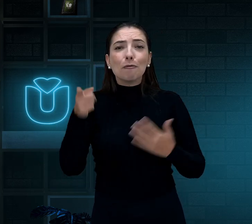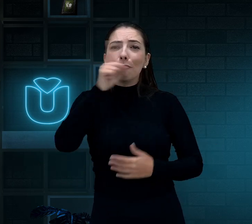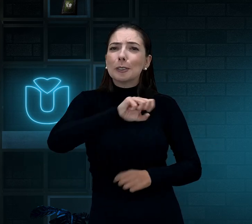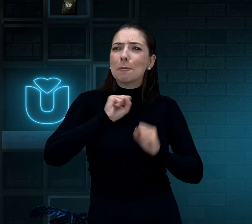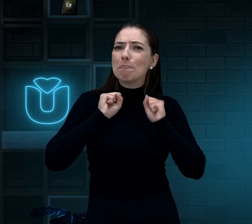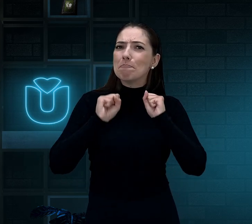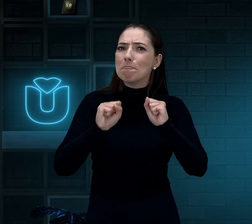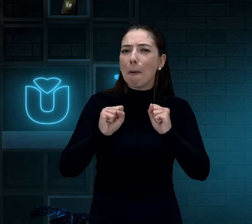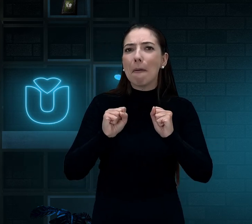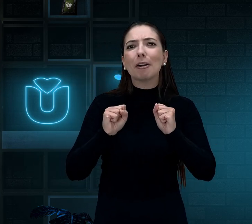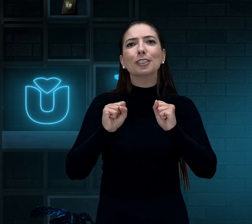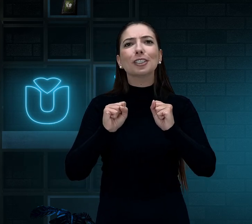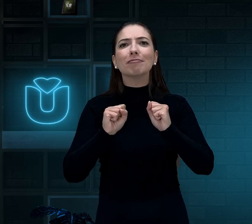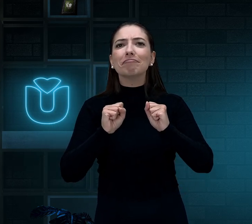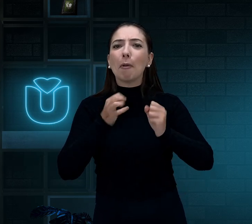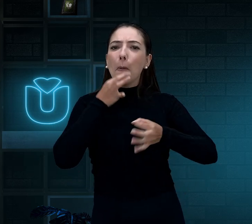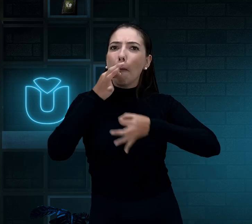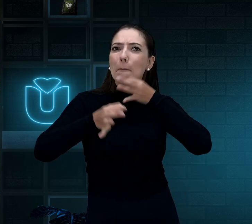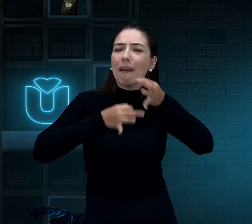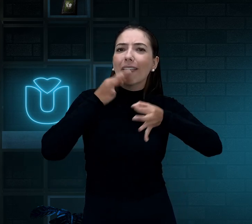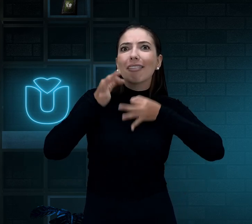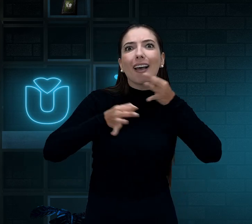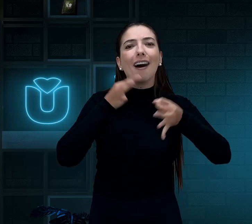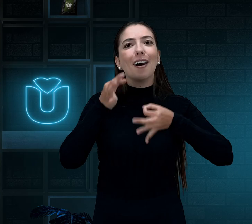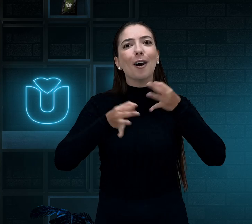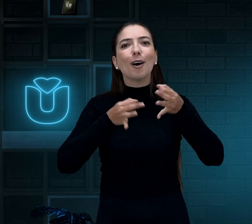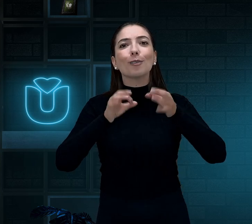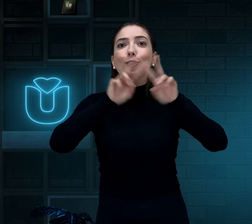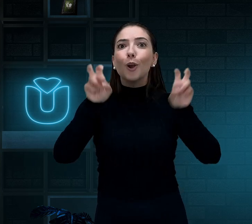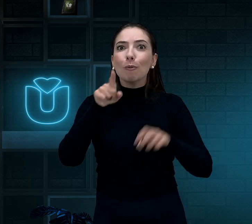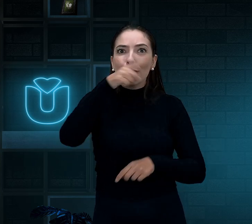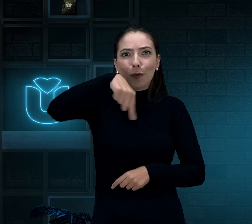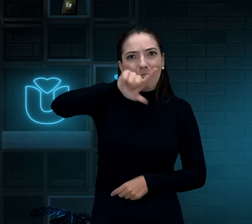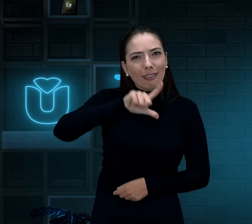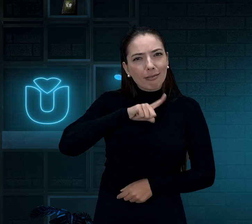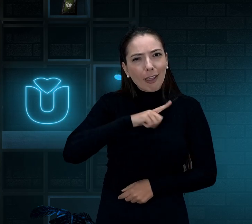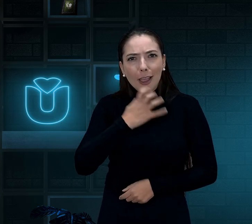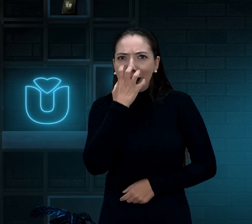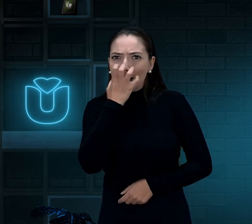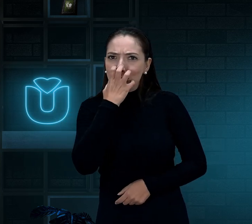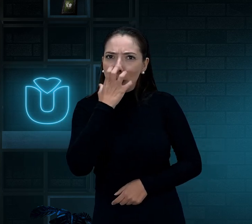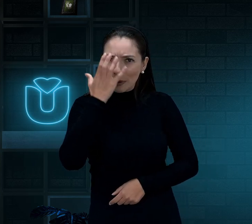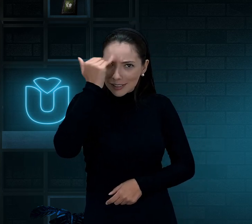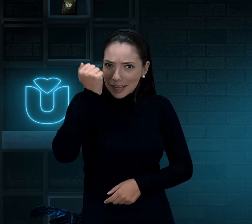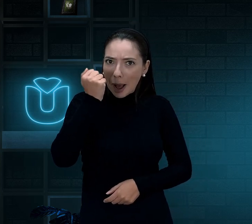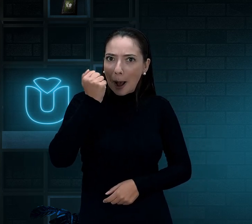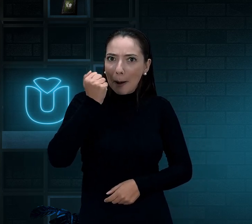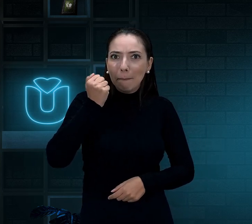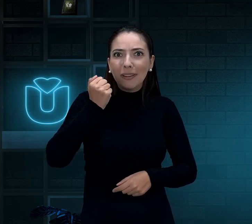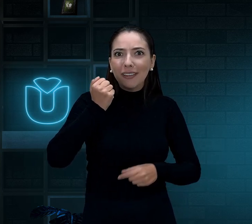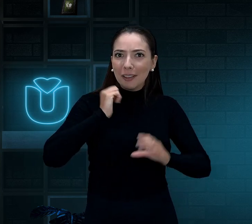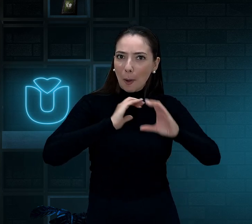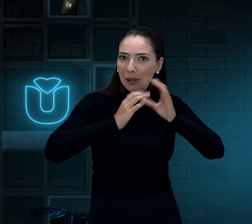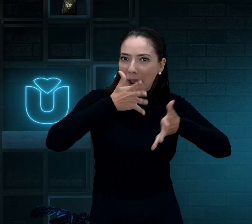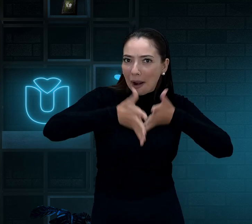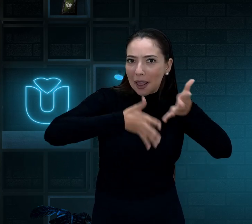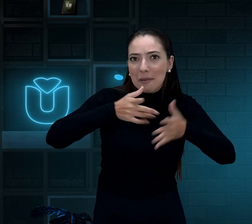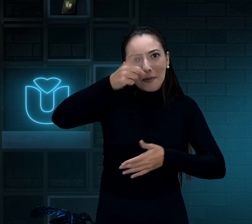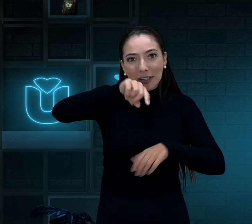Você pode dar sua opinião aqui no chat, falando se você já viu algum cachorro que sabe Libras.